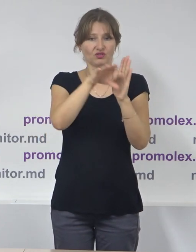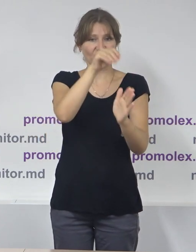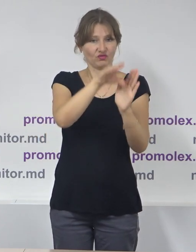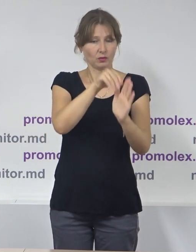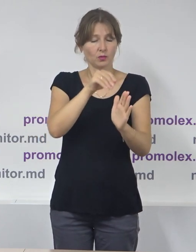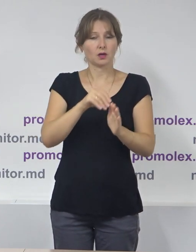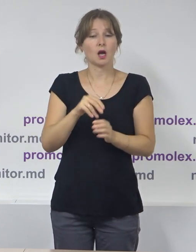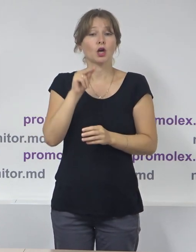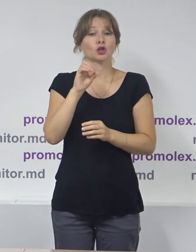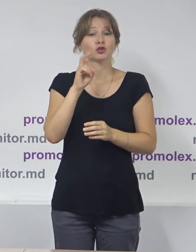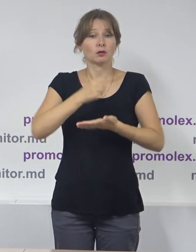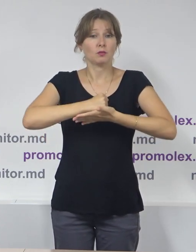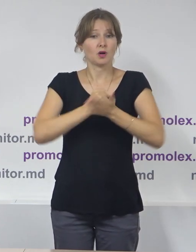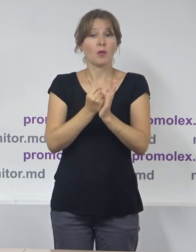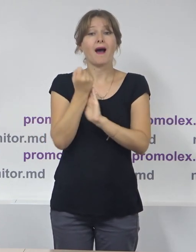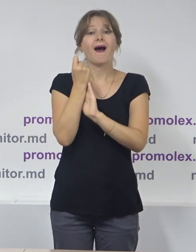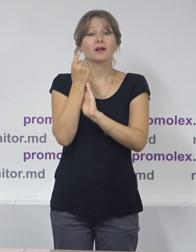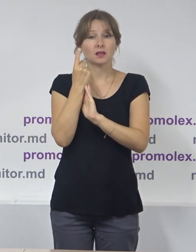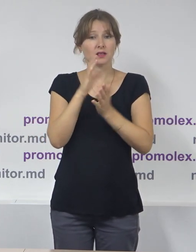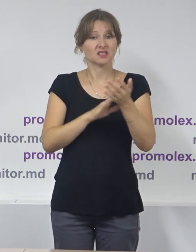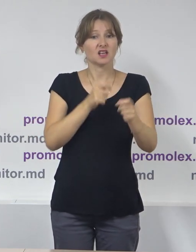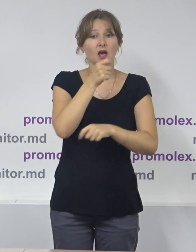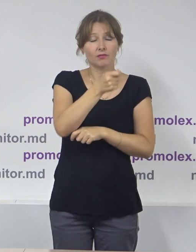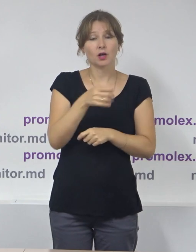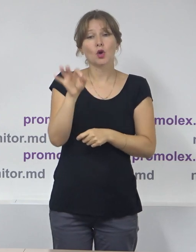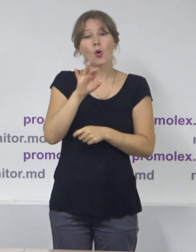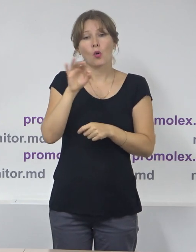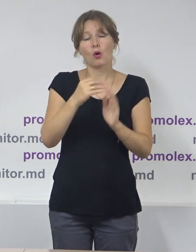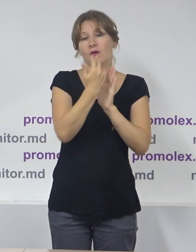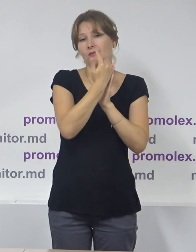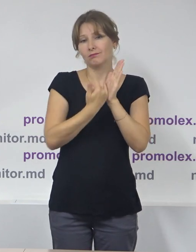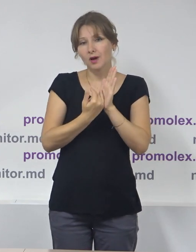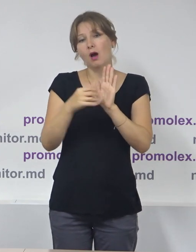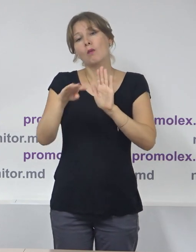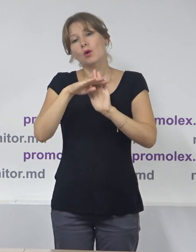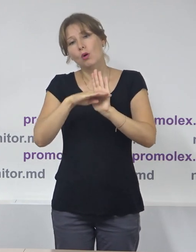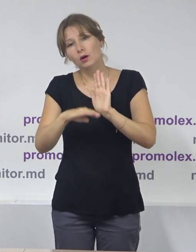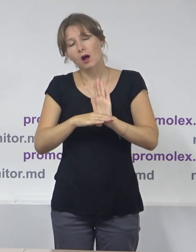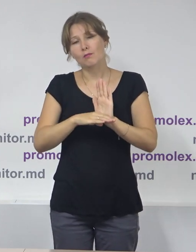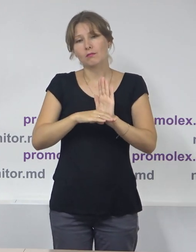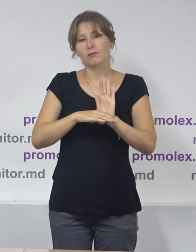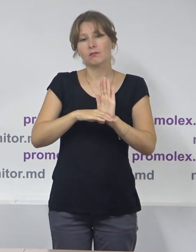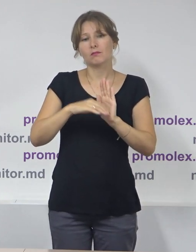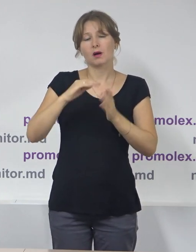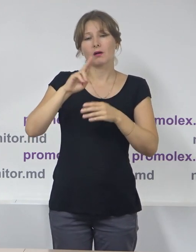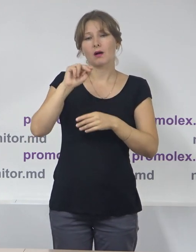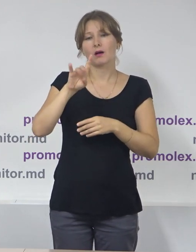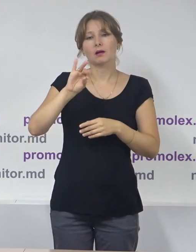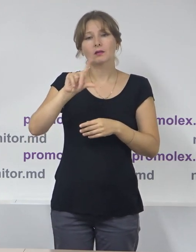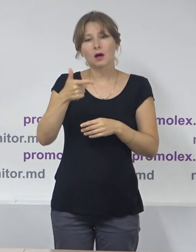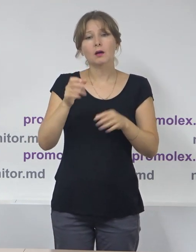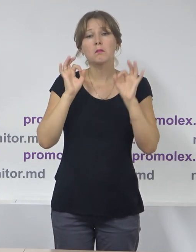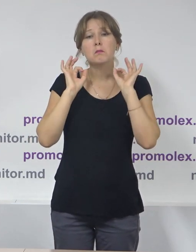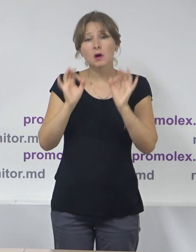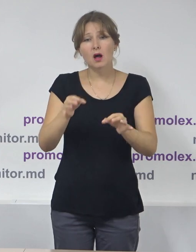CEC a aprobat 11 cotărâri, inclusiv cea cu privire la calendarul sau programul calendaristic pentru realizarea acțiunilor de